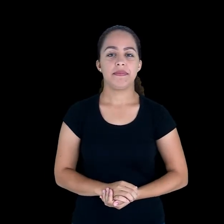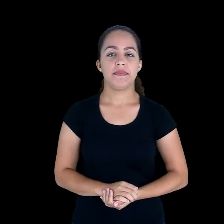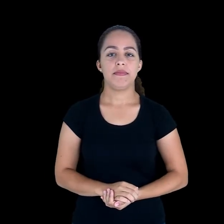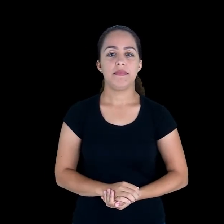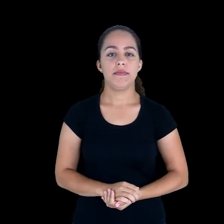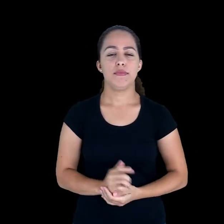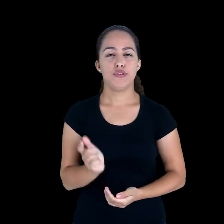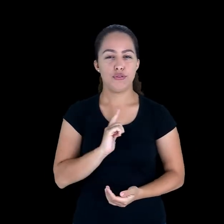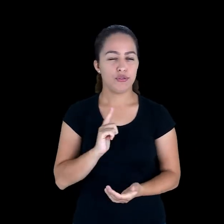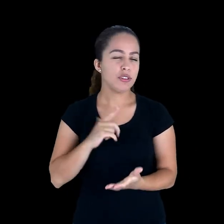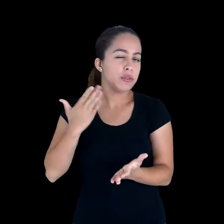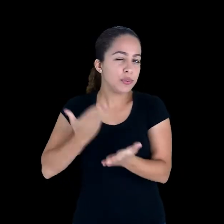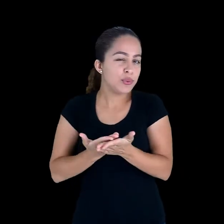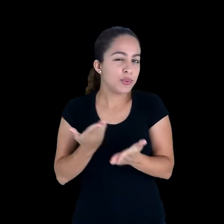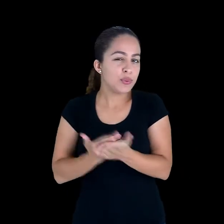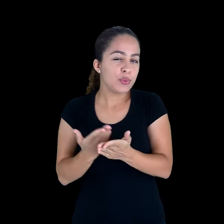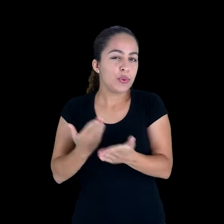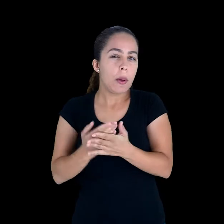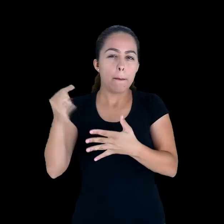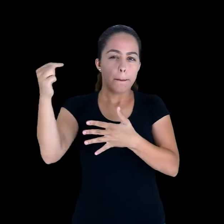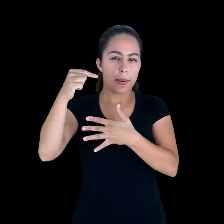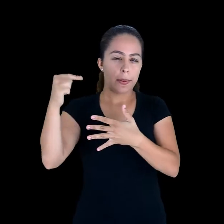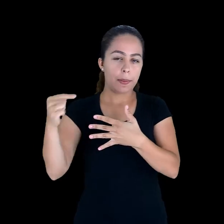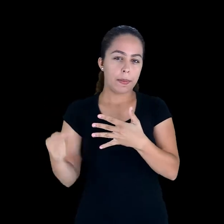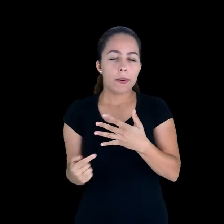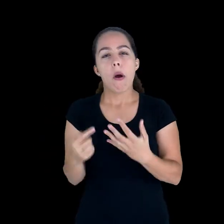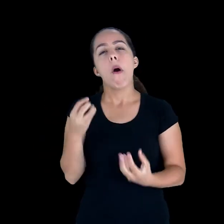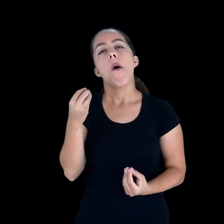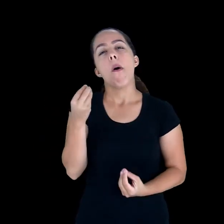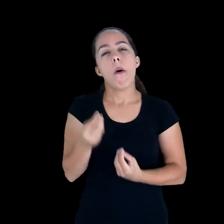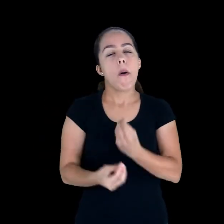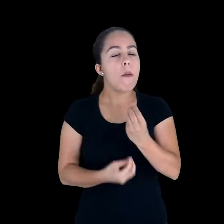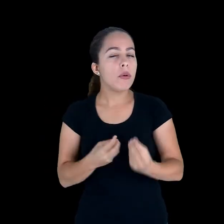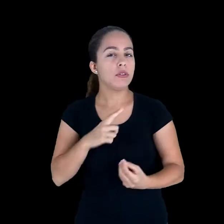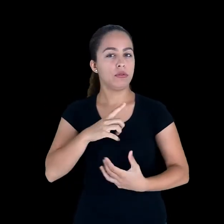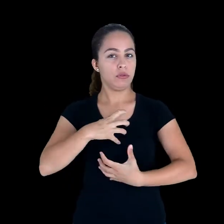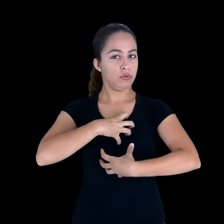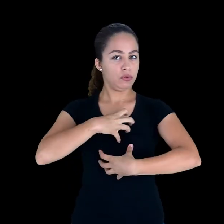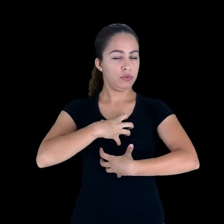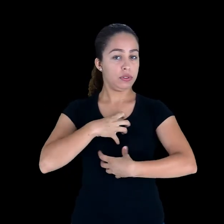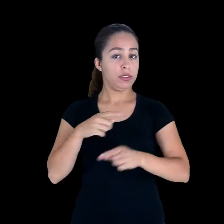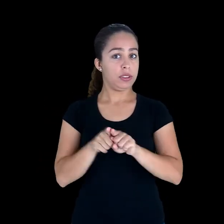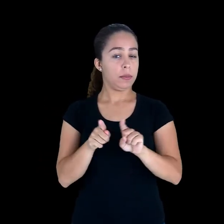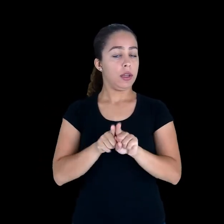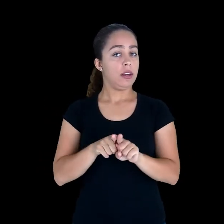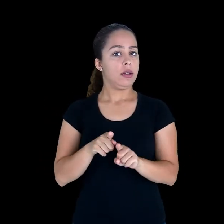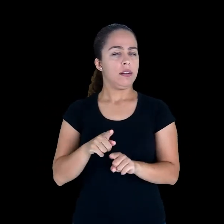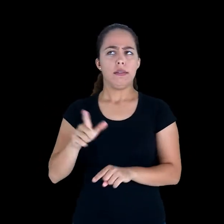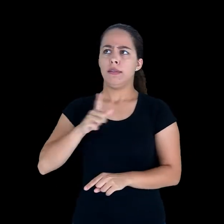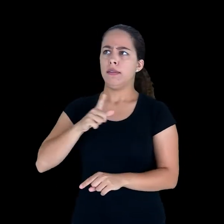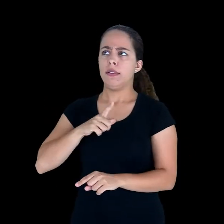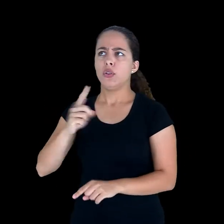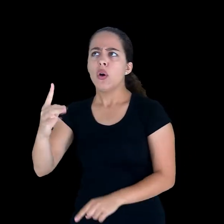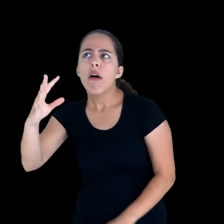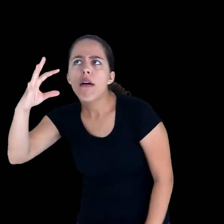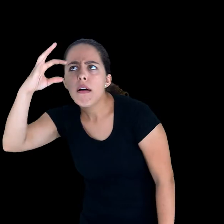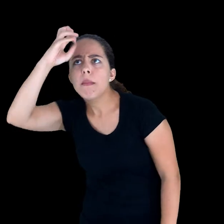Então, após o estudo acerca dos diversos estilos e da forma como nós reagimos